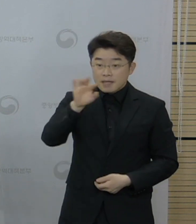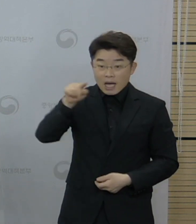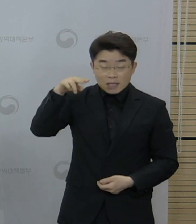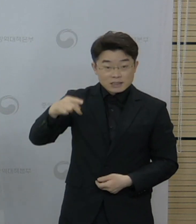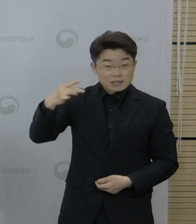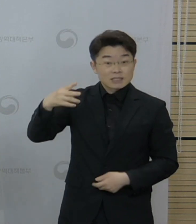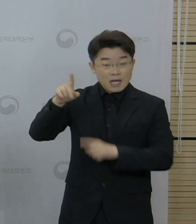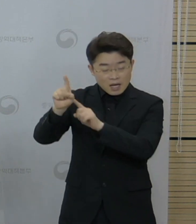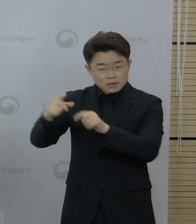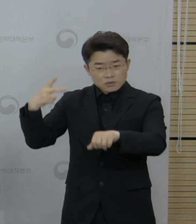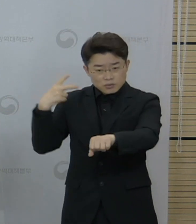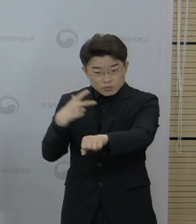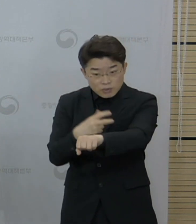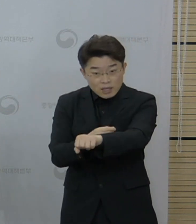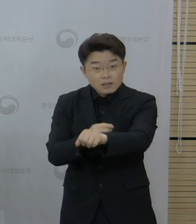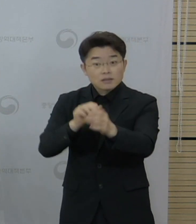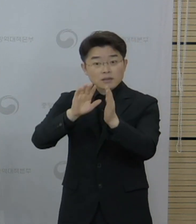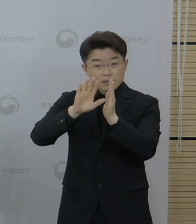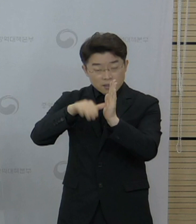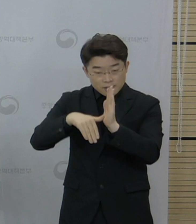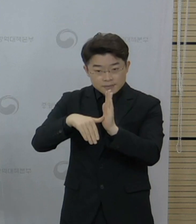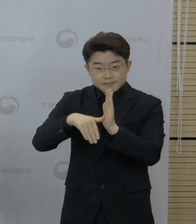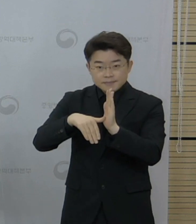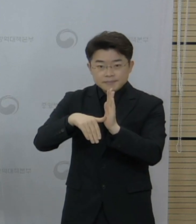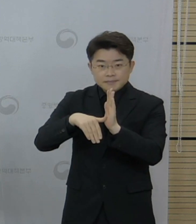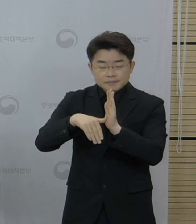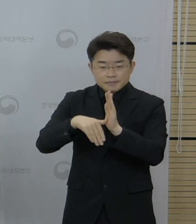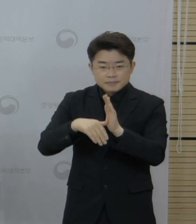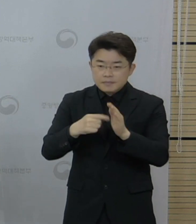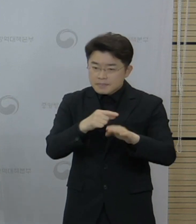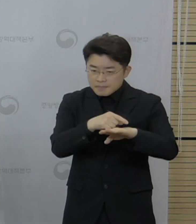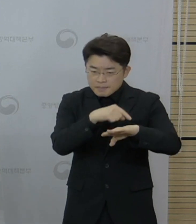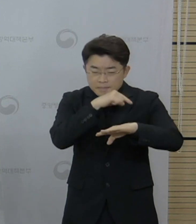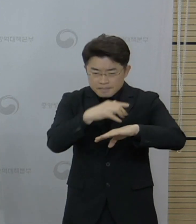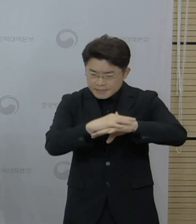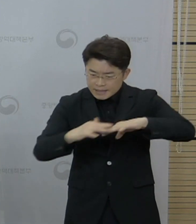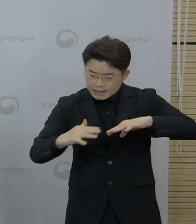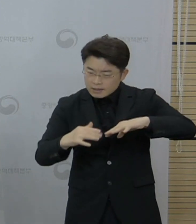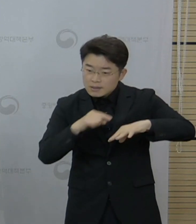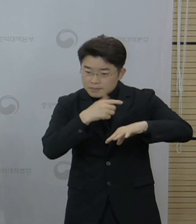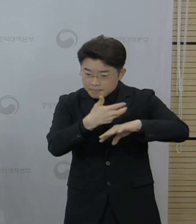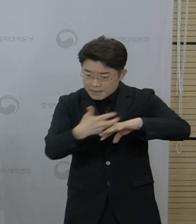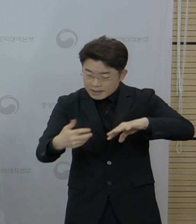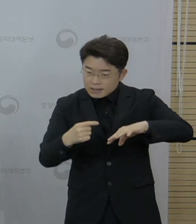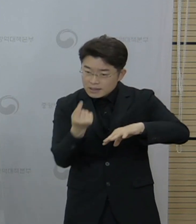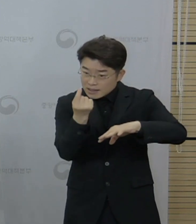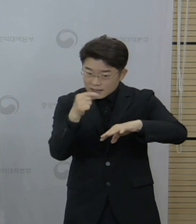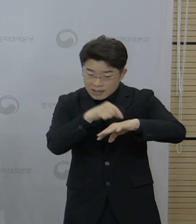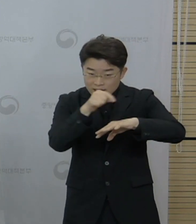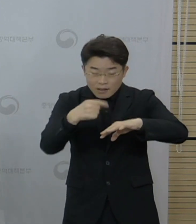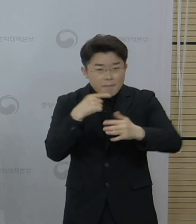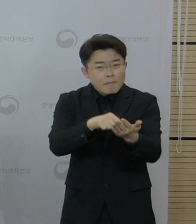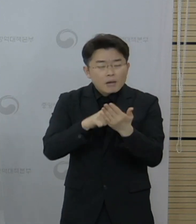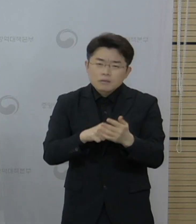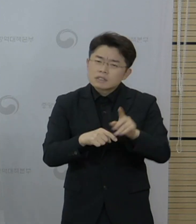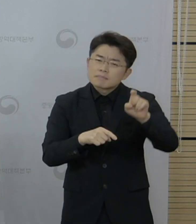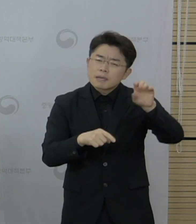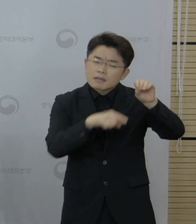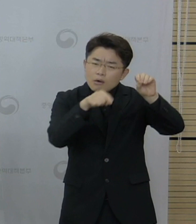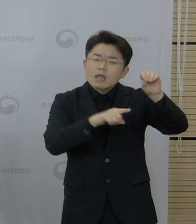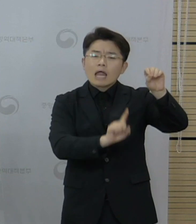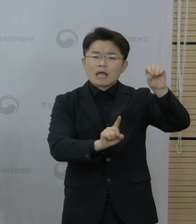혈전증 발생이 보고된 것이 10만 접종권당 한 건 또는